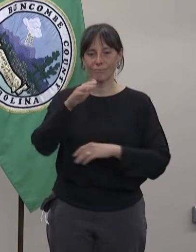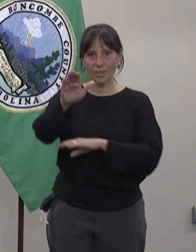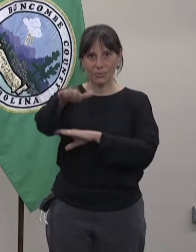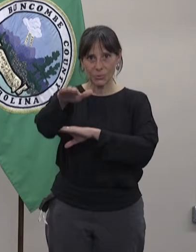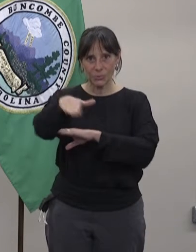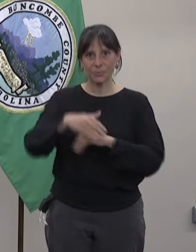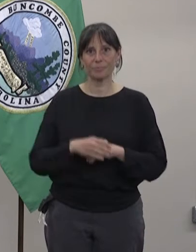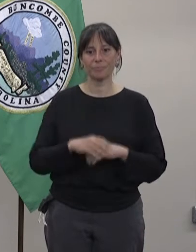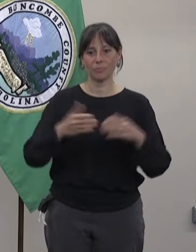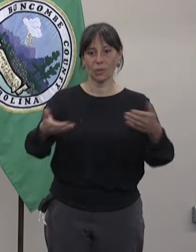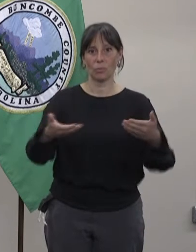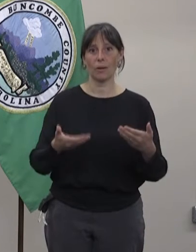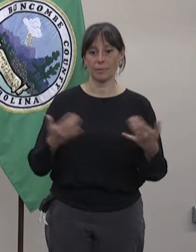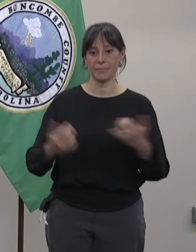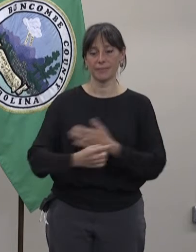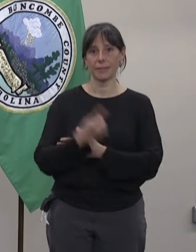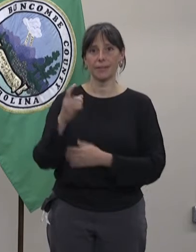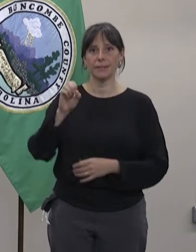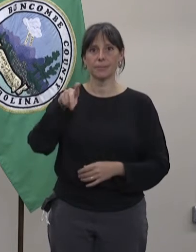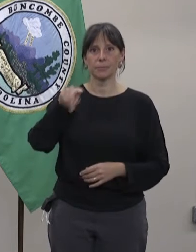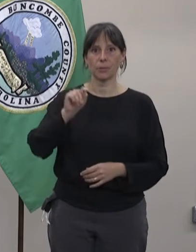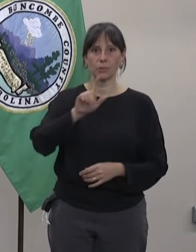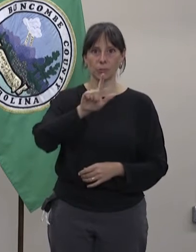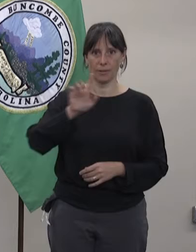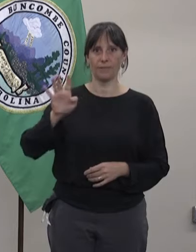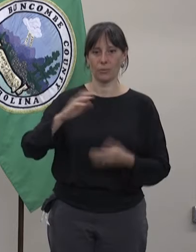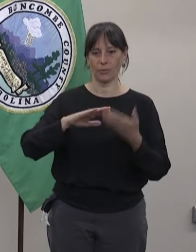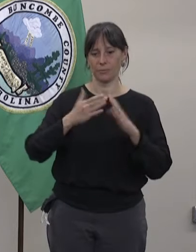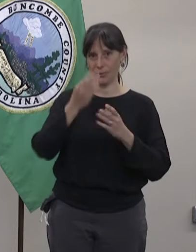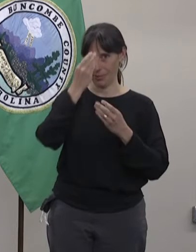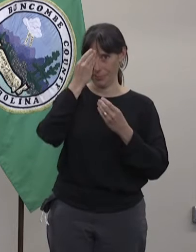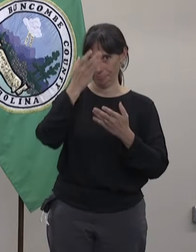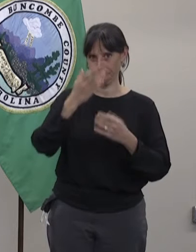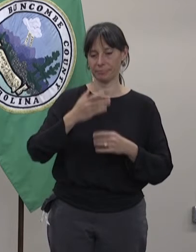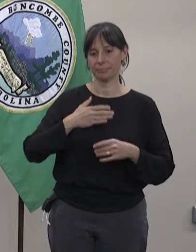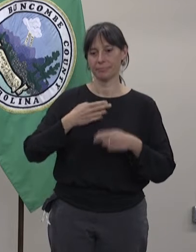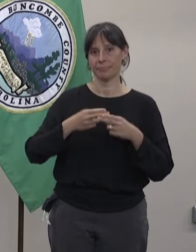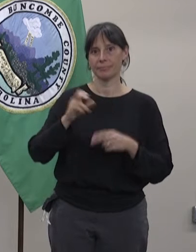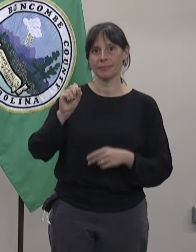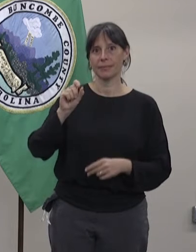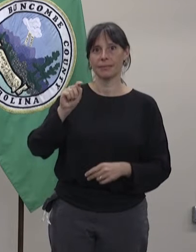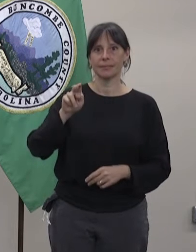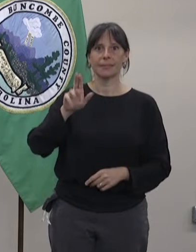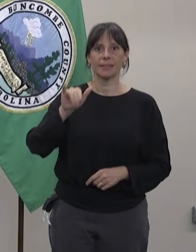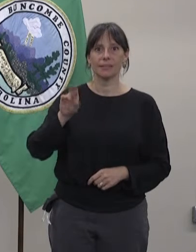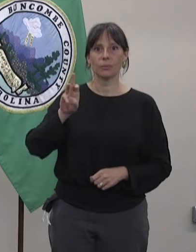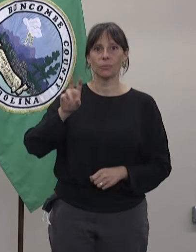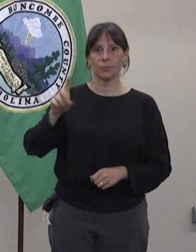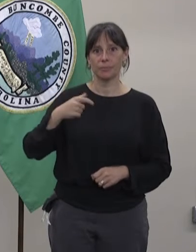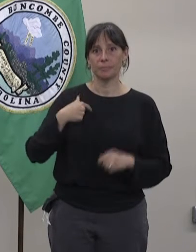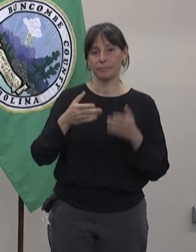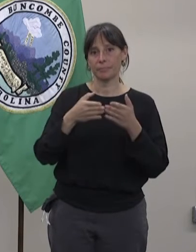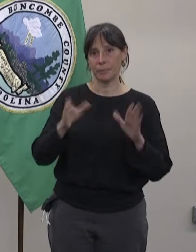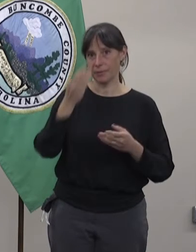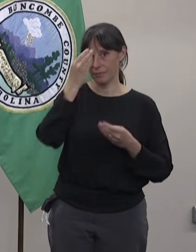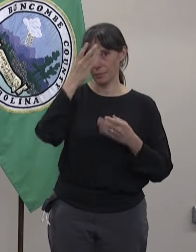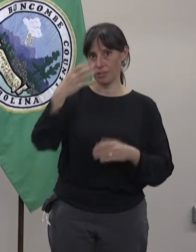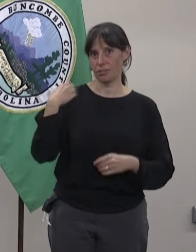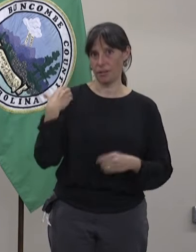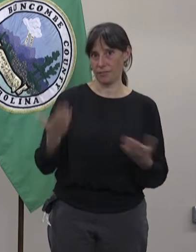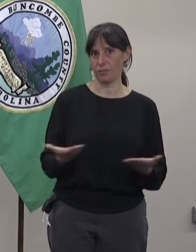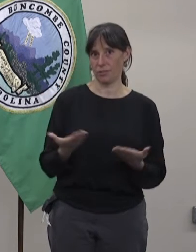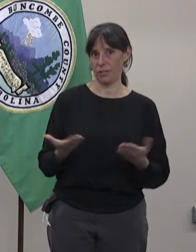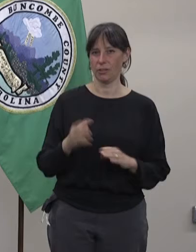Muy buenas tardes. Bienvenidos a la actualización comunitaria del 24 de septiembre.